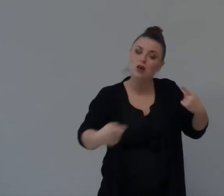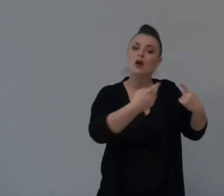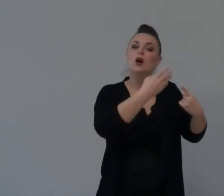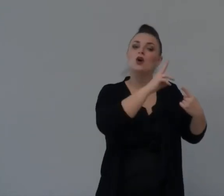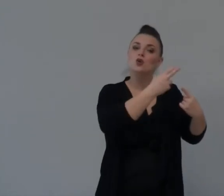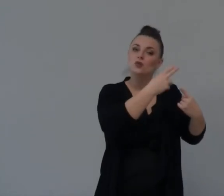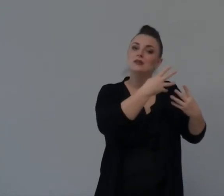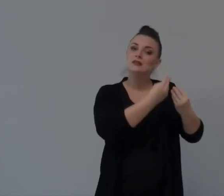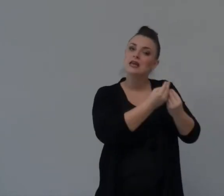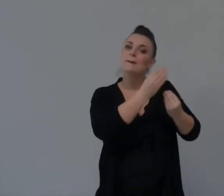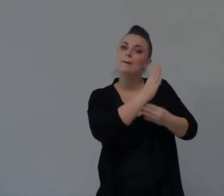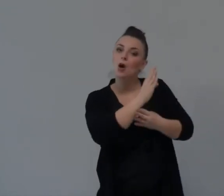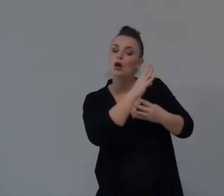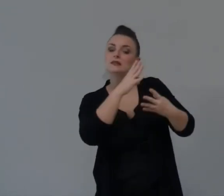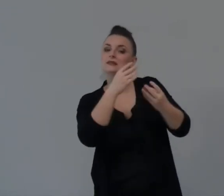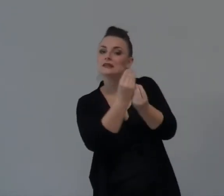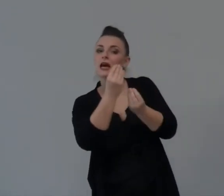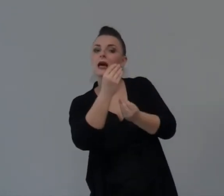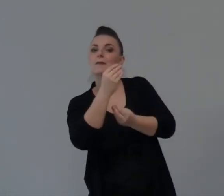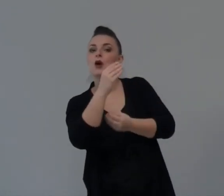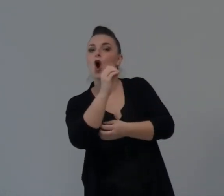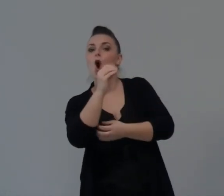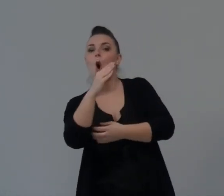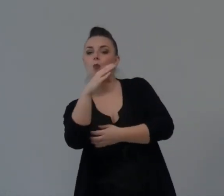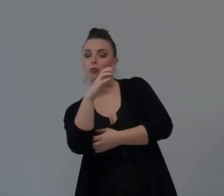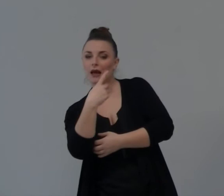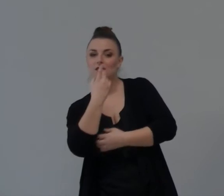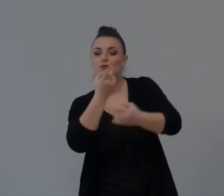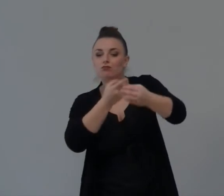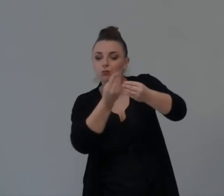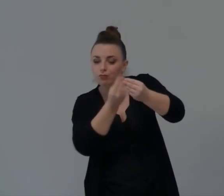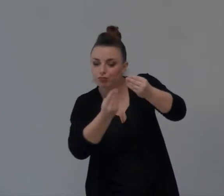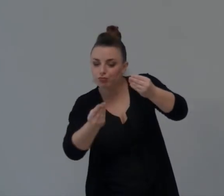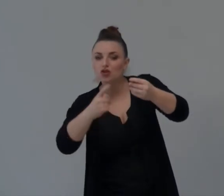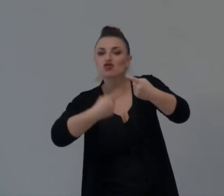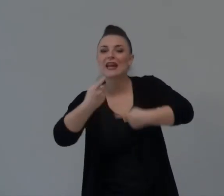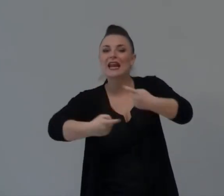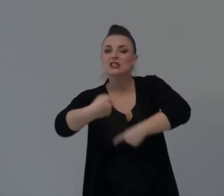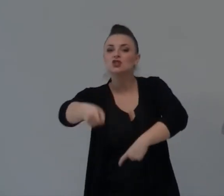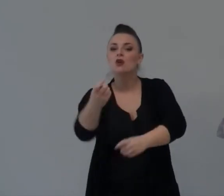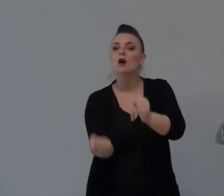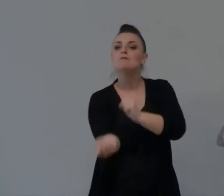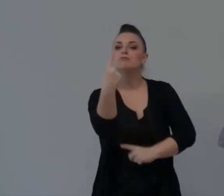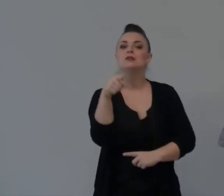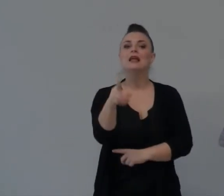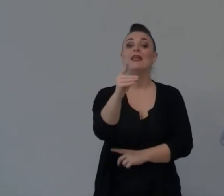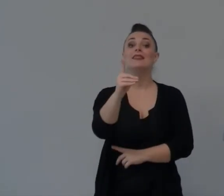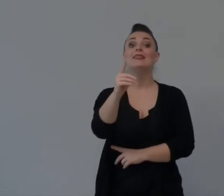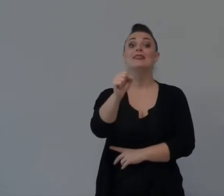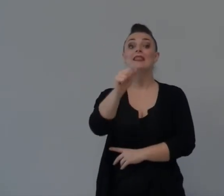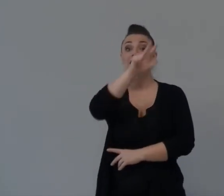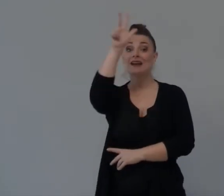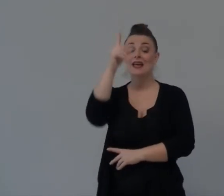Venite Il regalo Davide E Dalla Stirepe Di Davide